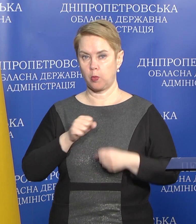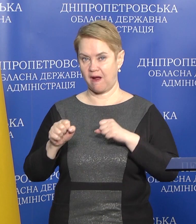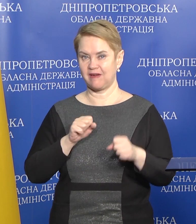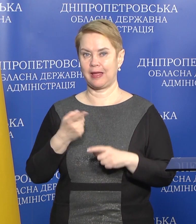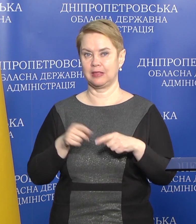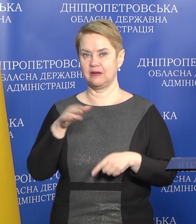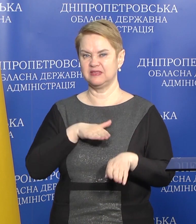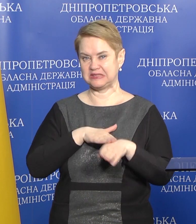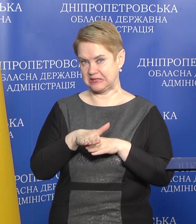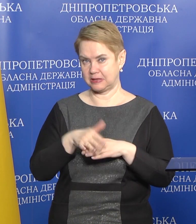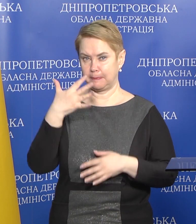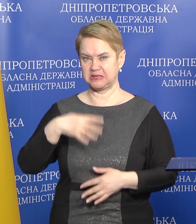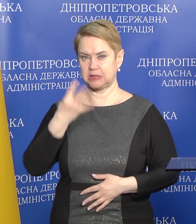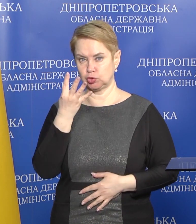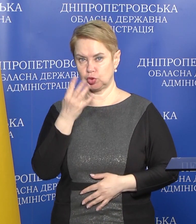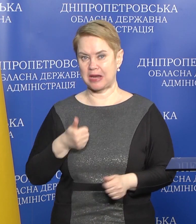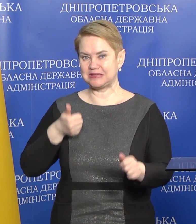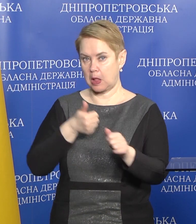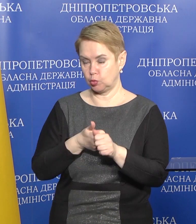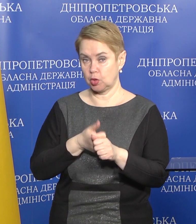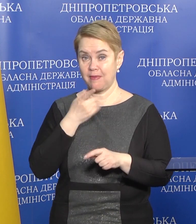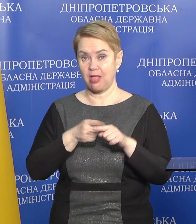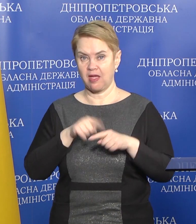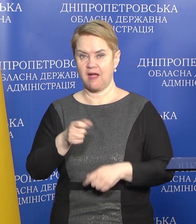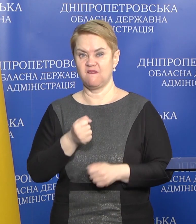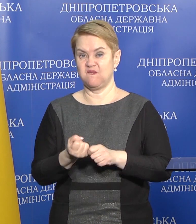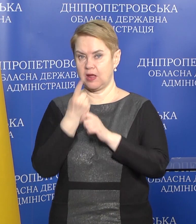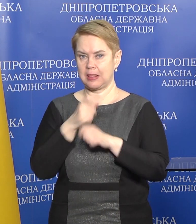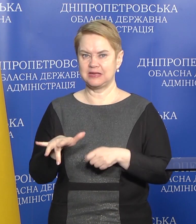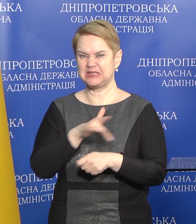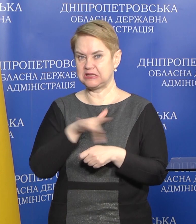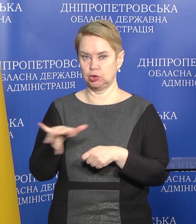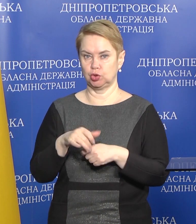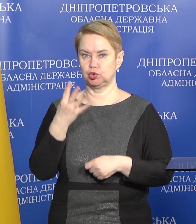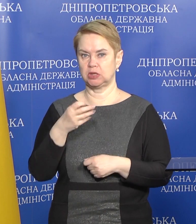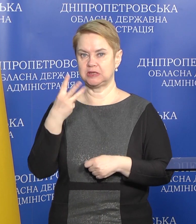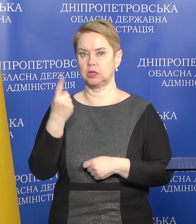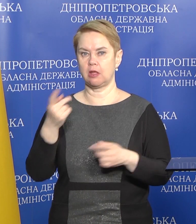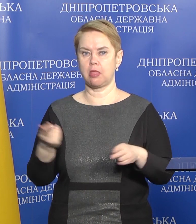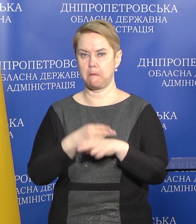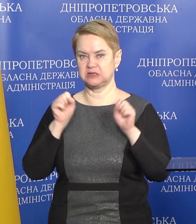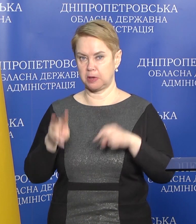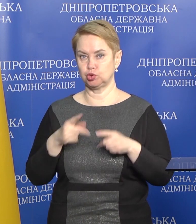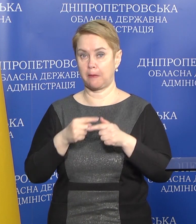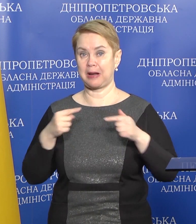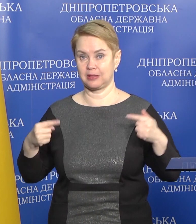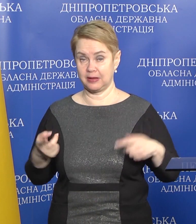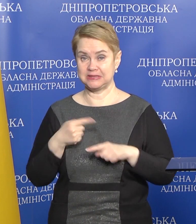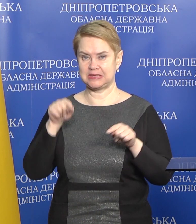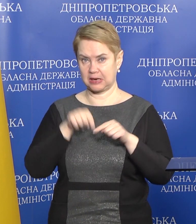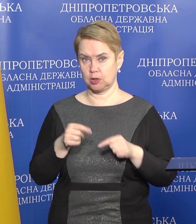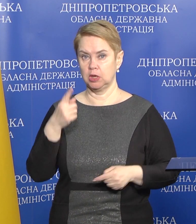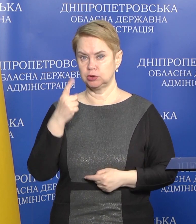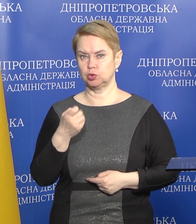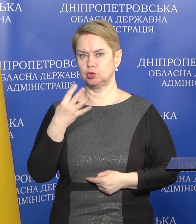області здійснено 54 залучення, під час яких виявлено та знищено 403 одиниці вибухонебезпечних предметів. Серед них це